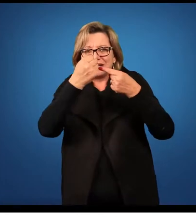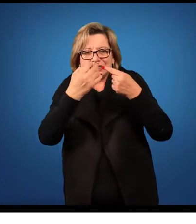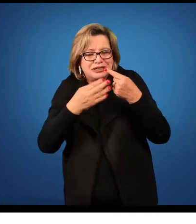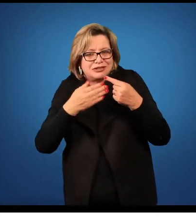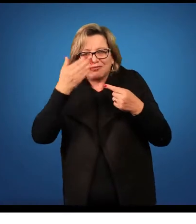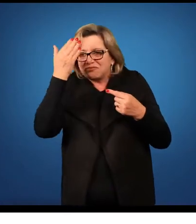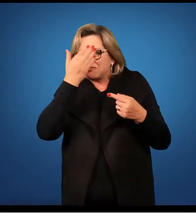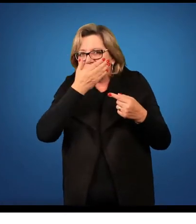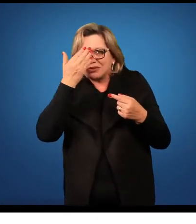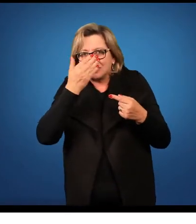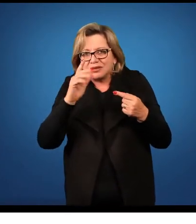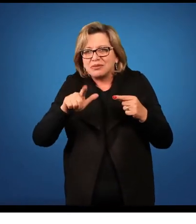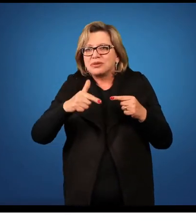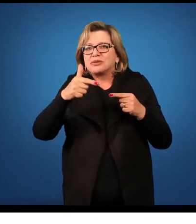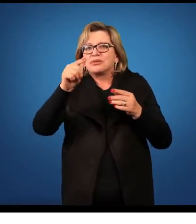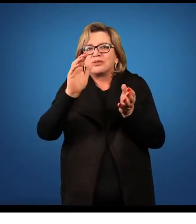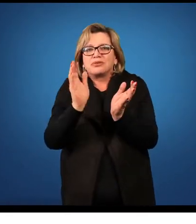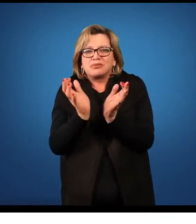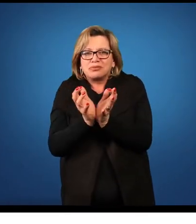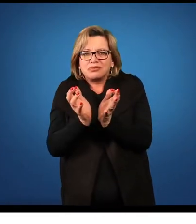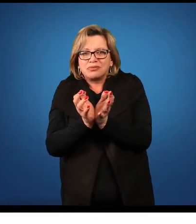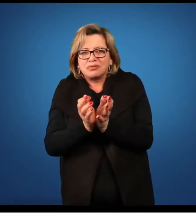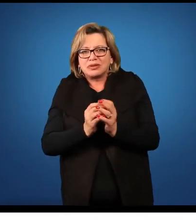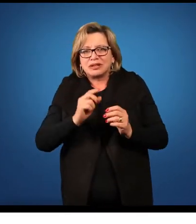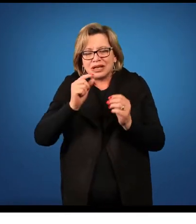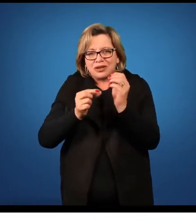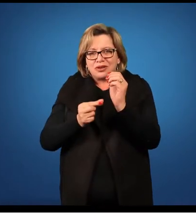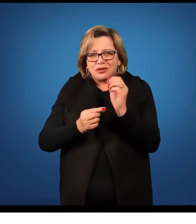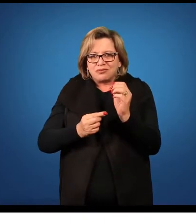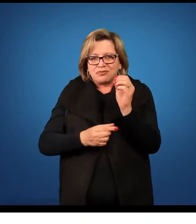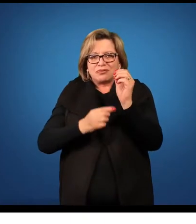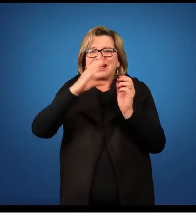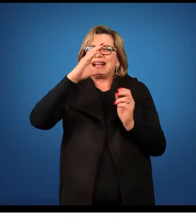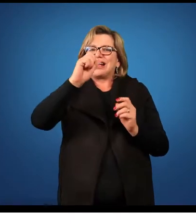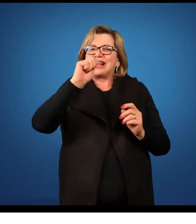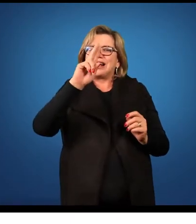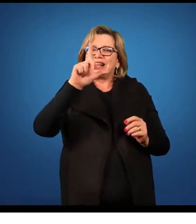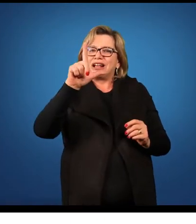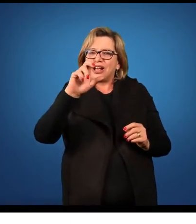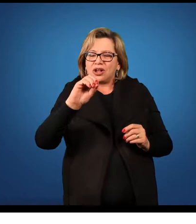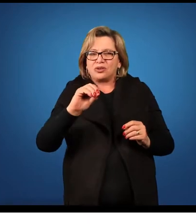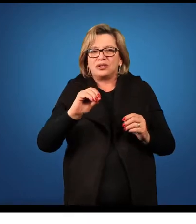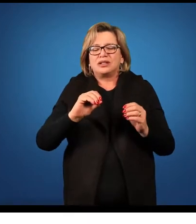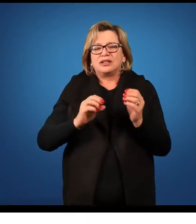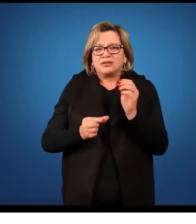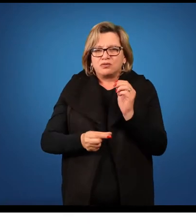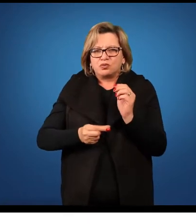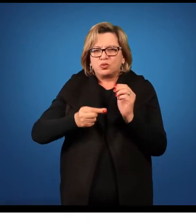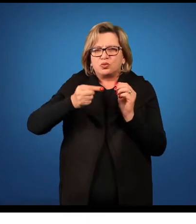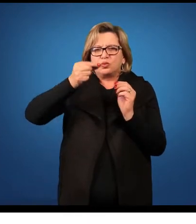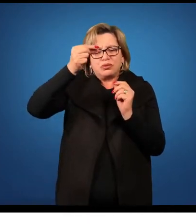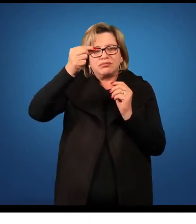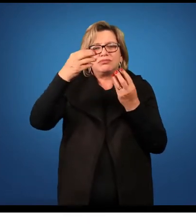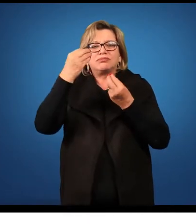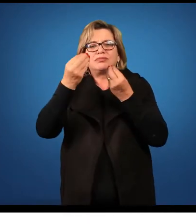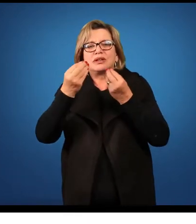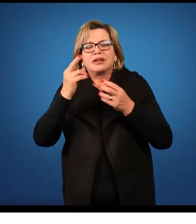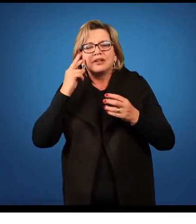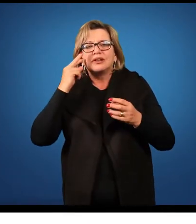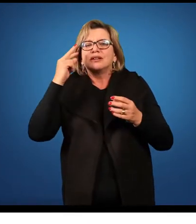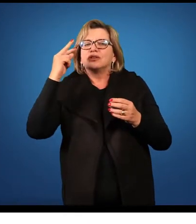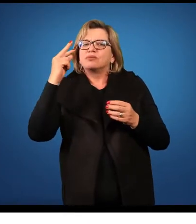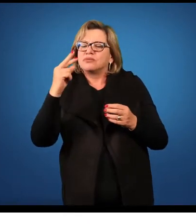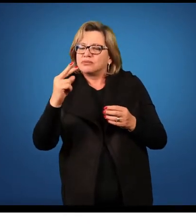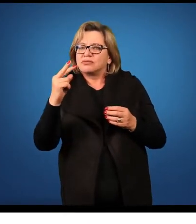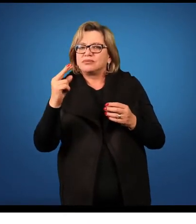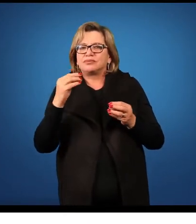vamos ver mais praticamente dos outros grupos, um caule principalmente dicotômico. Podem ver que